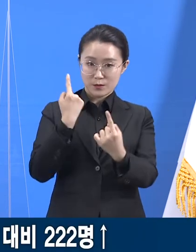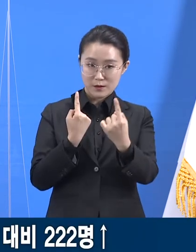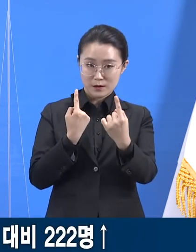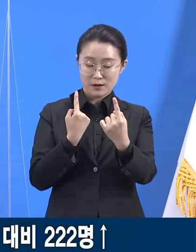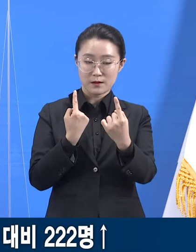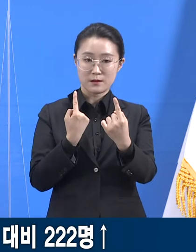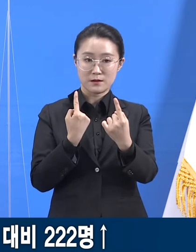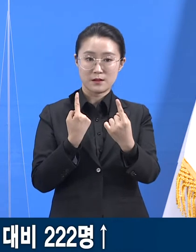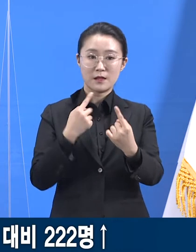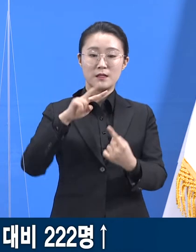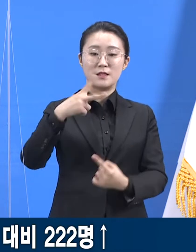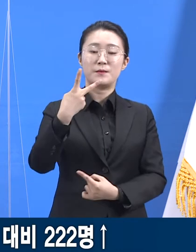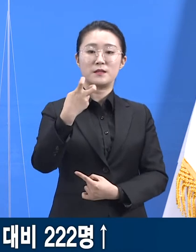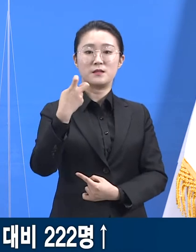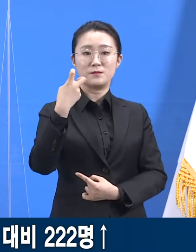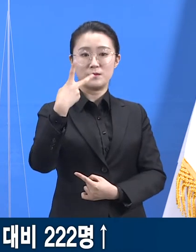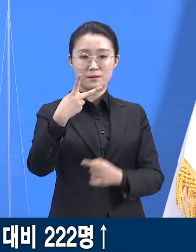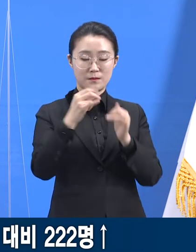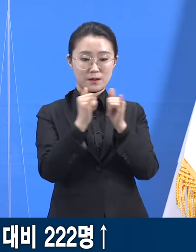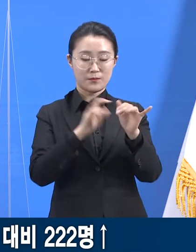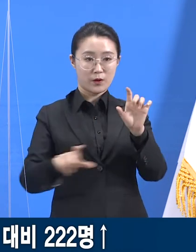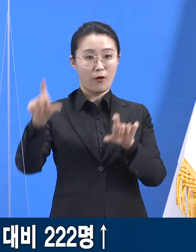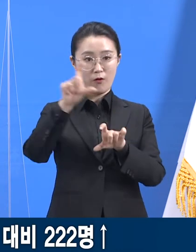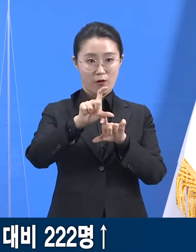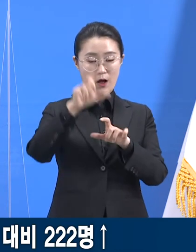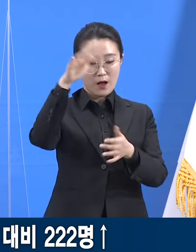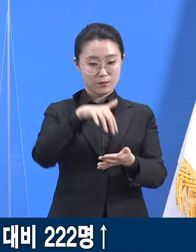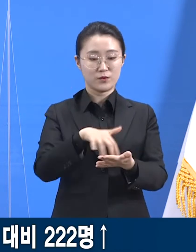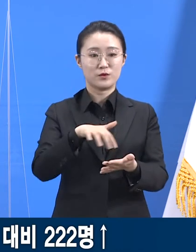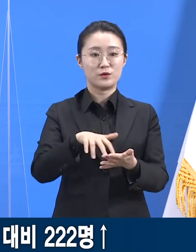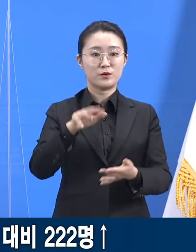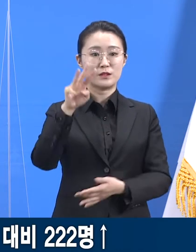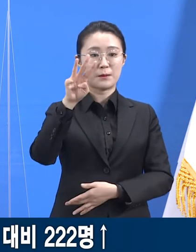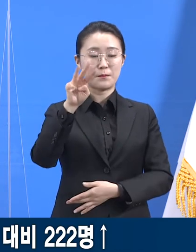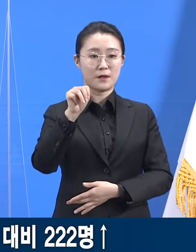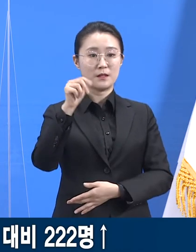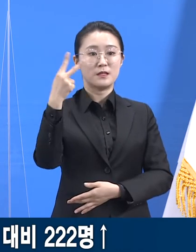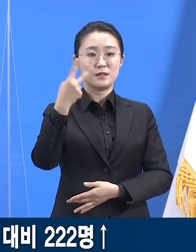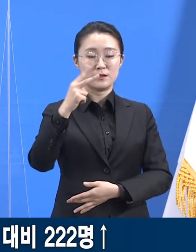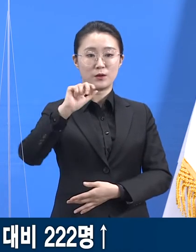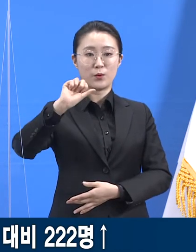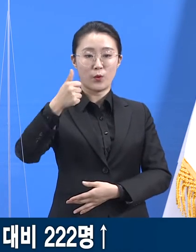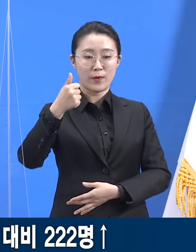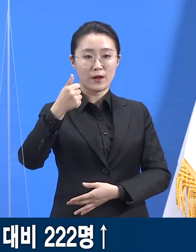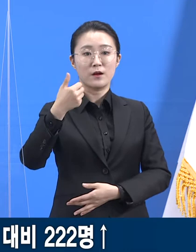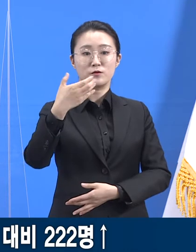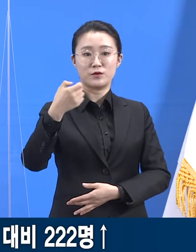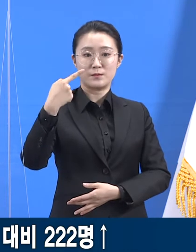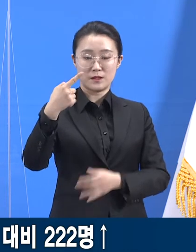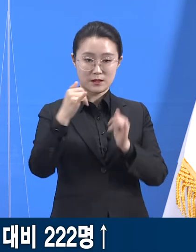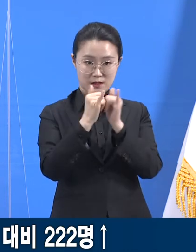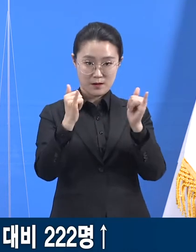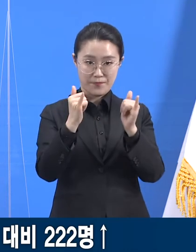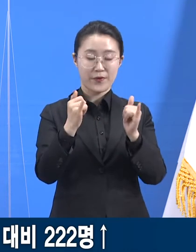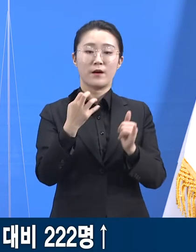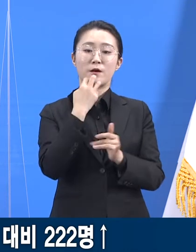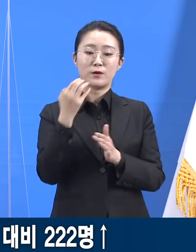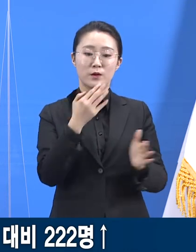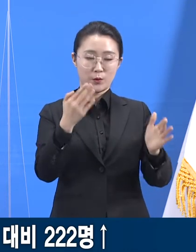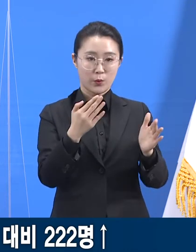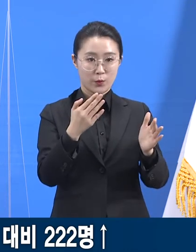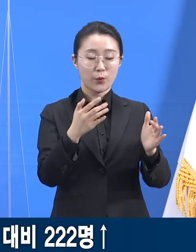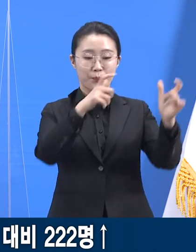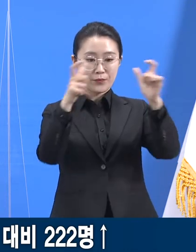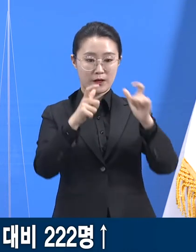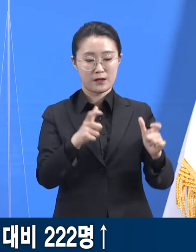222명이 증가한 총 3만 2,591명으로 도내 28개 시군에서 확진자가